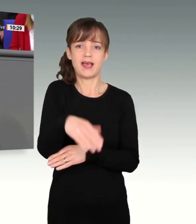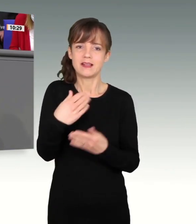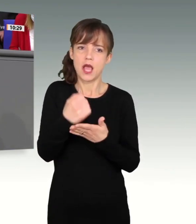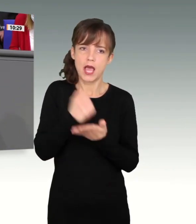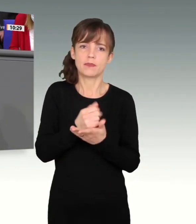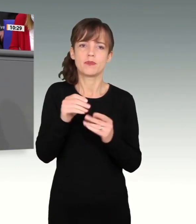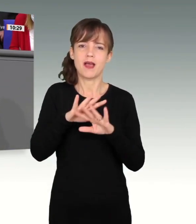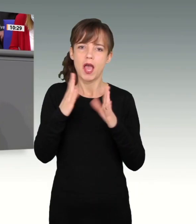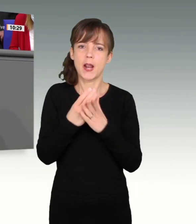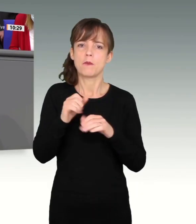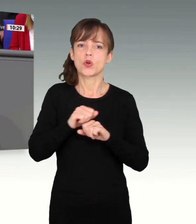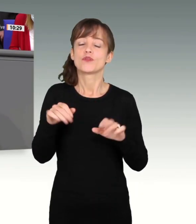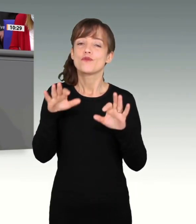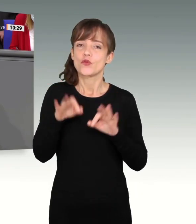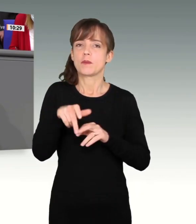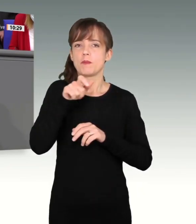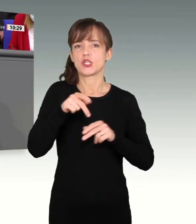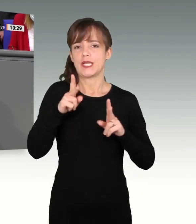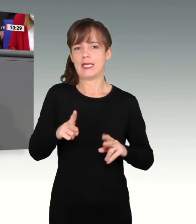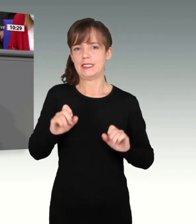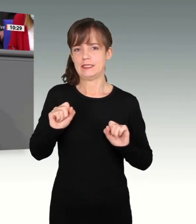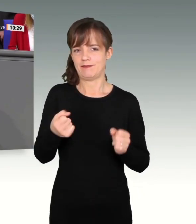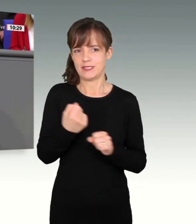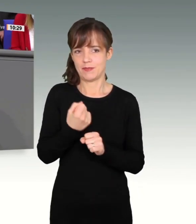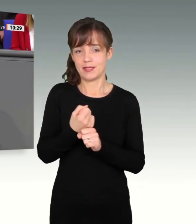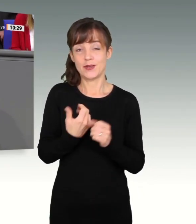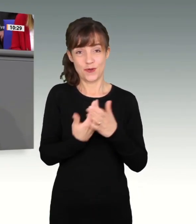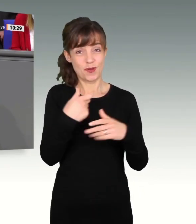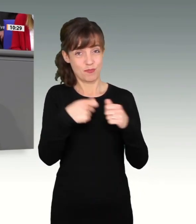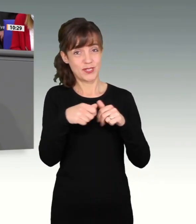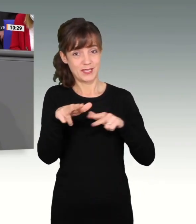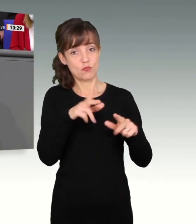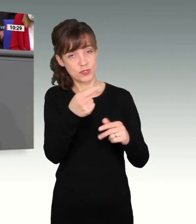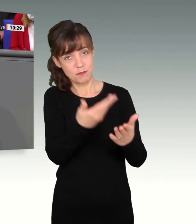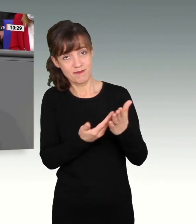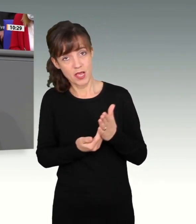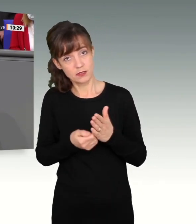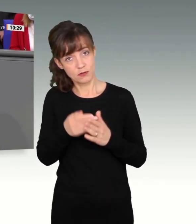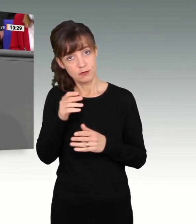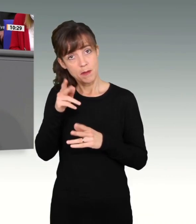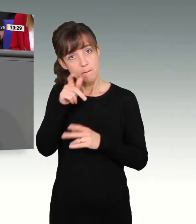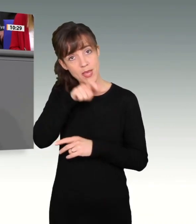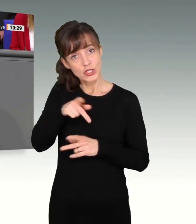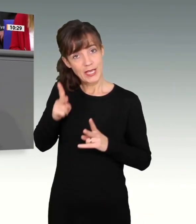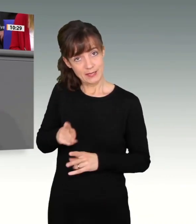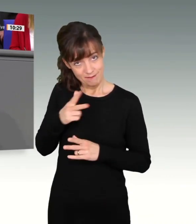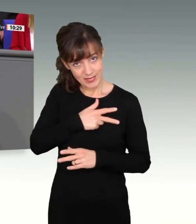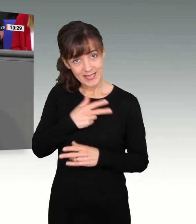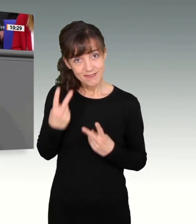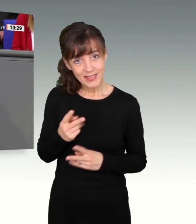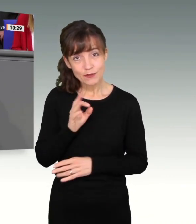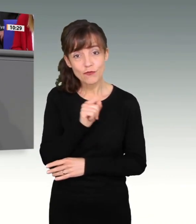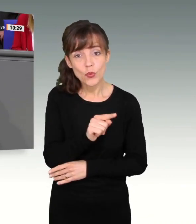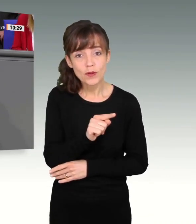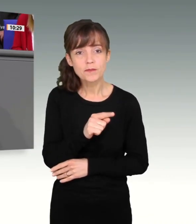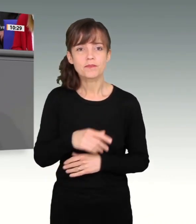wird unter Beweis stellen müssen, wie wichtig ihre Menschenrechte tatsächlich sind. Das zentrale Menschenrecht auf Religionsfreiheit findet sich